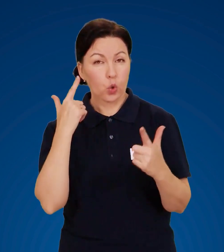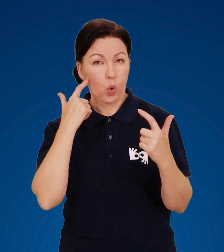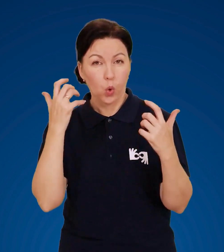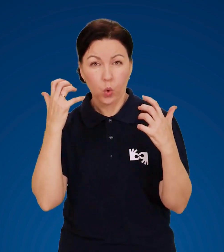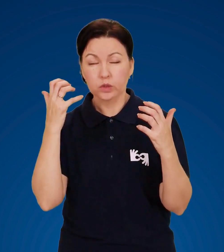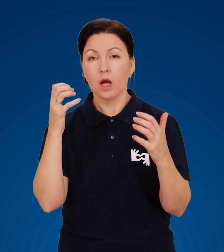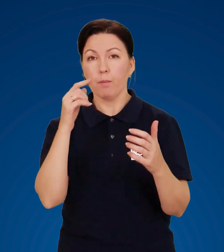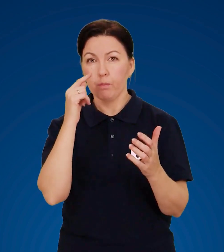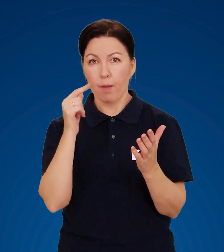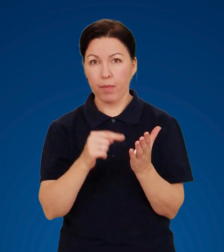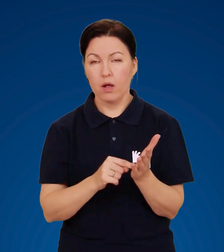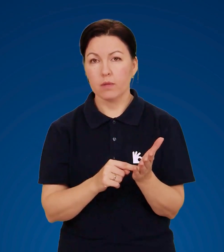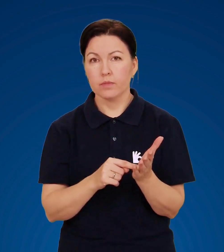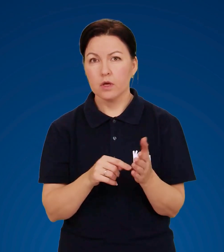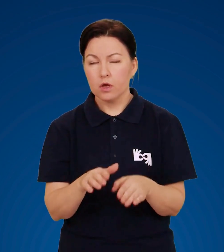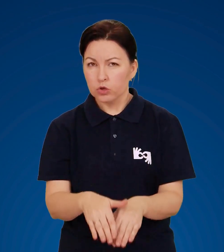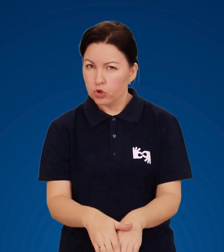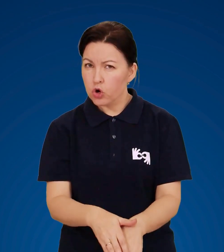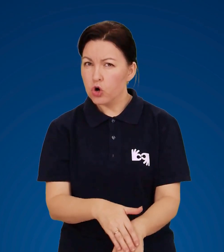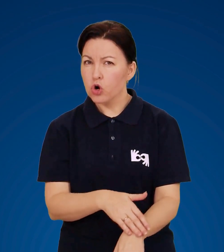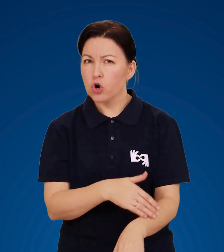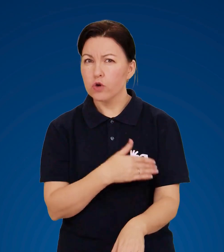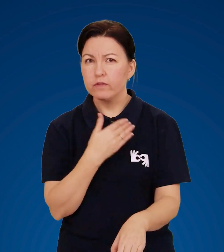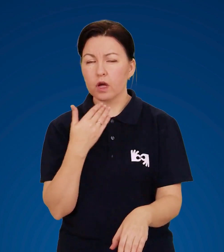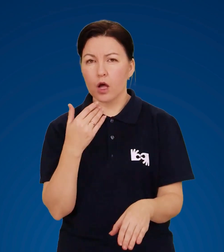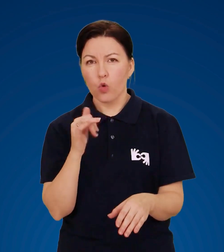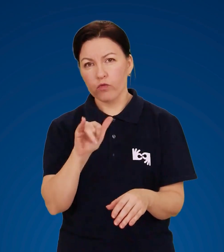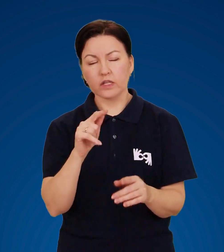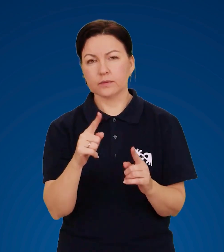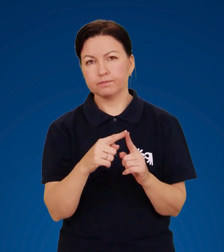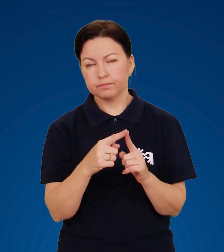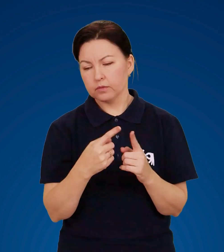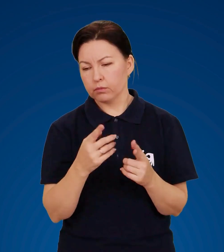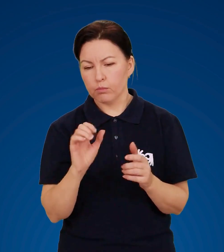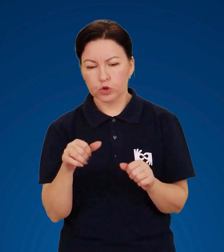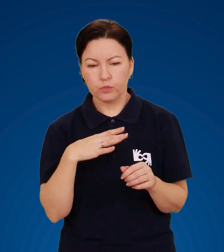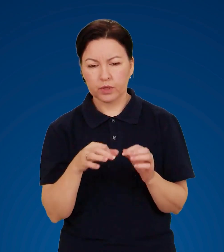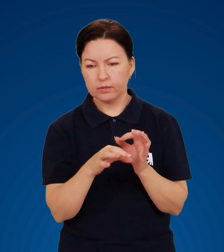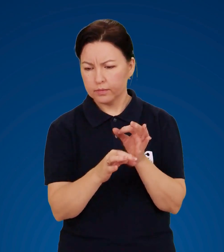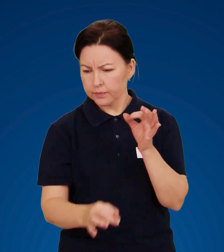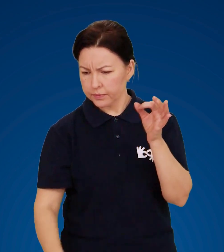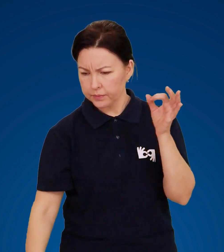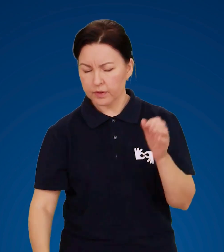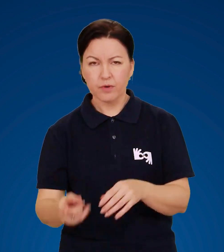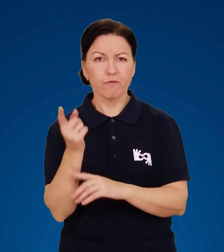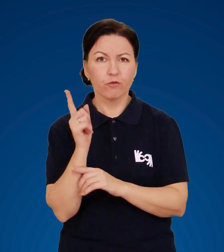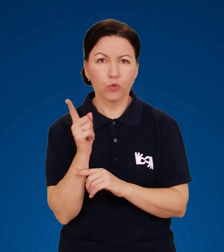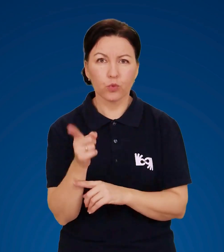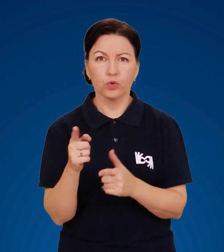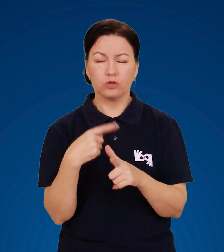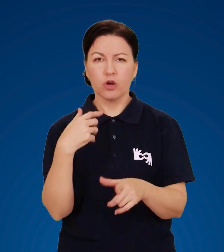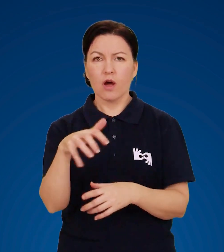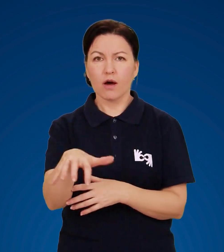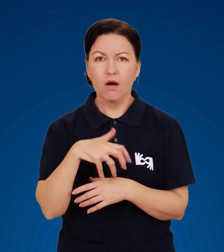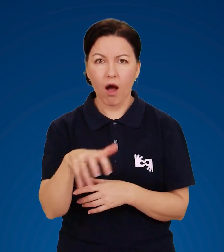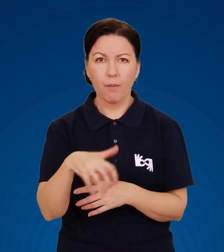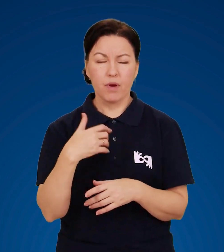Якщо гроза застала вас з довгими, особливо металевими предметами в руках, вудочками,